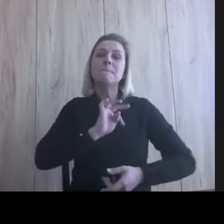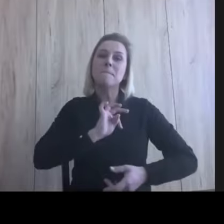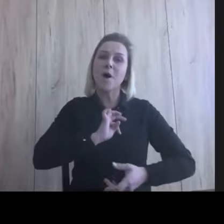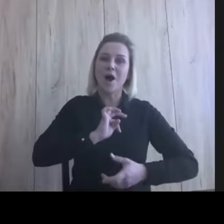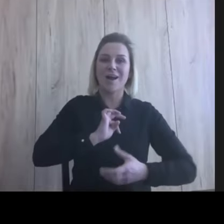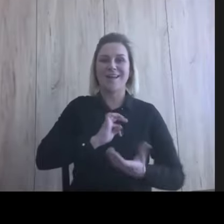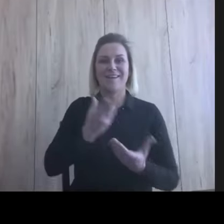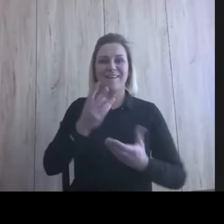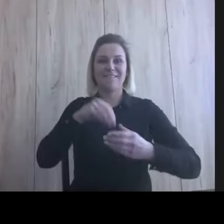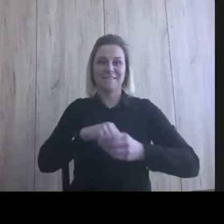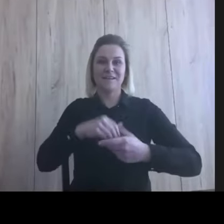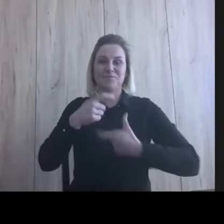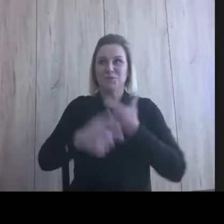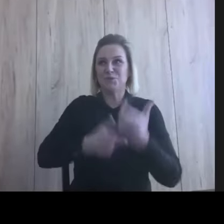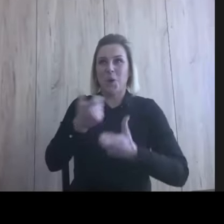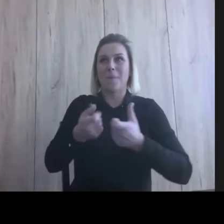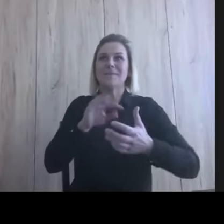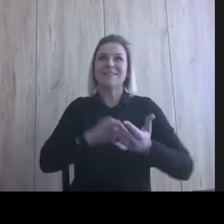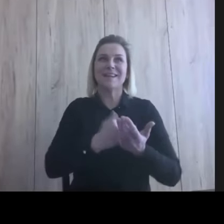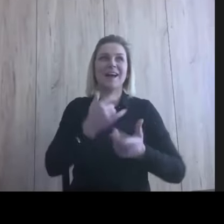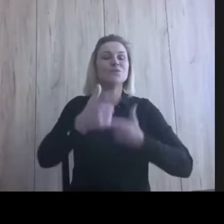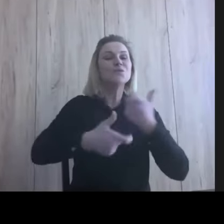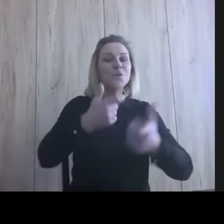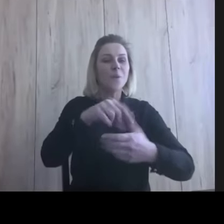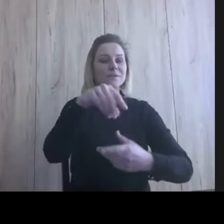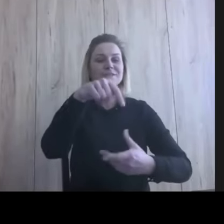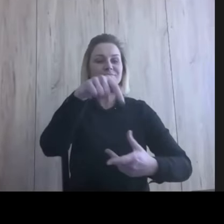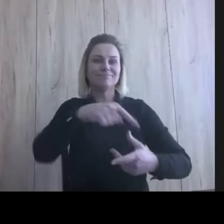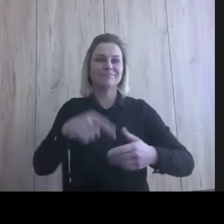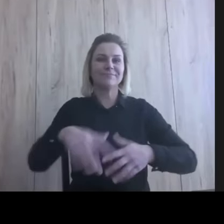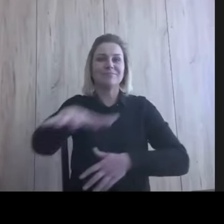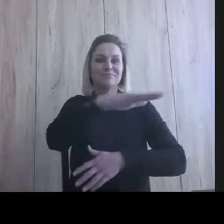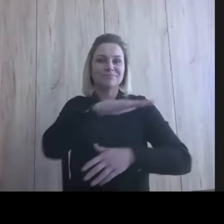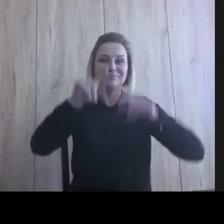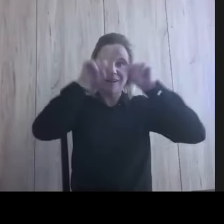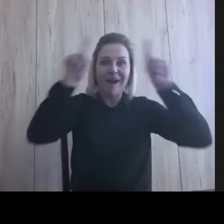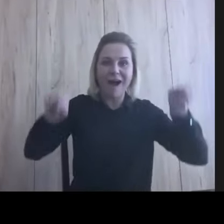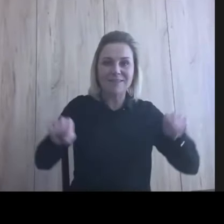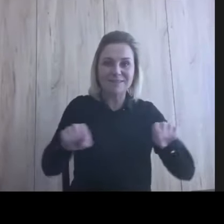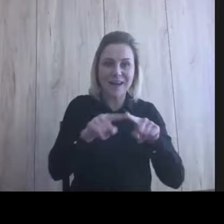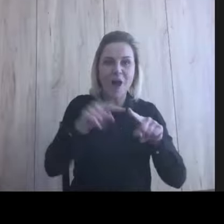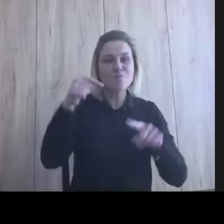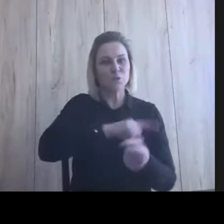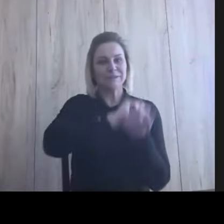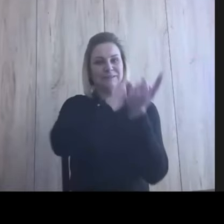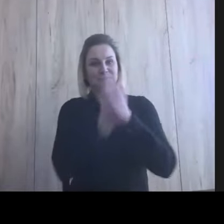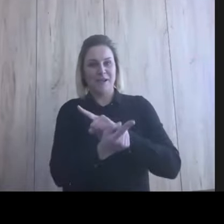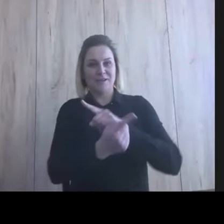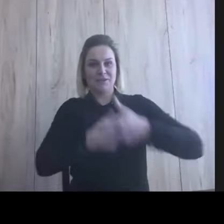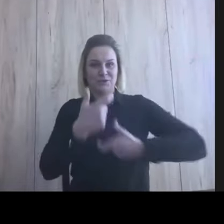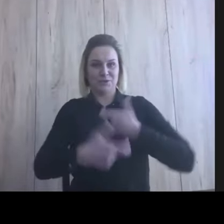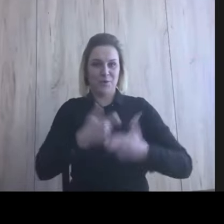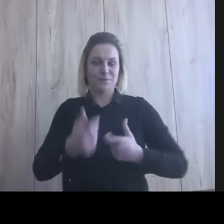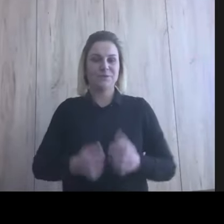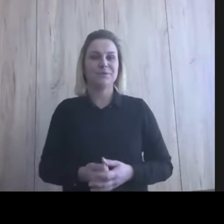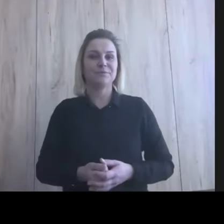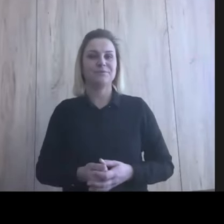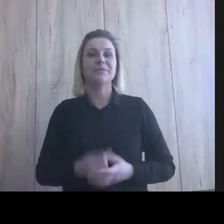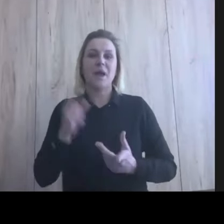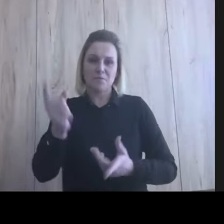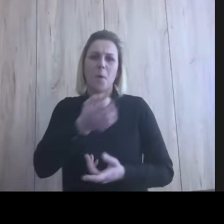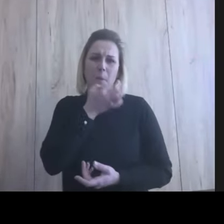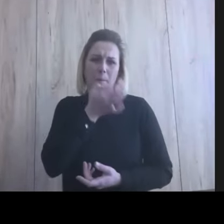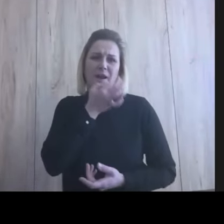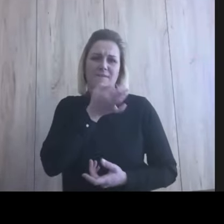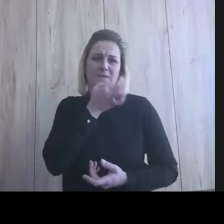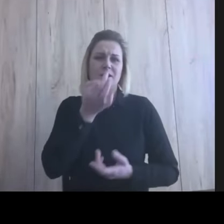dotyczące zagospodarowania obszaru kartki powinny ulec zmianie. Poprawiliśmy